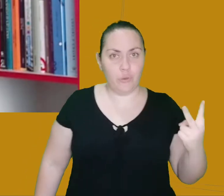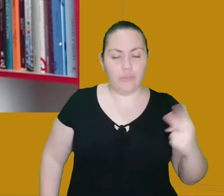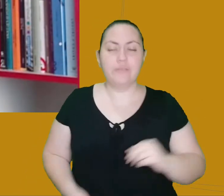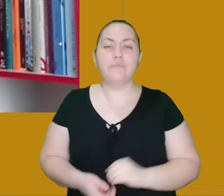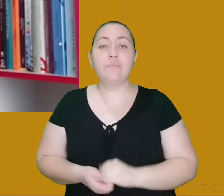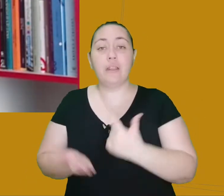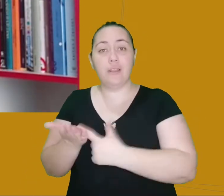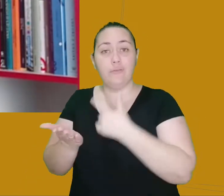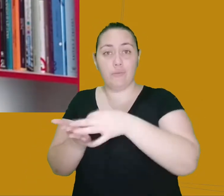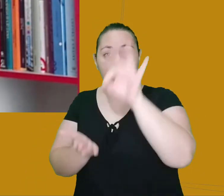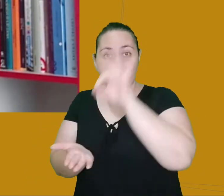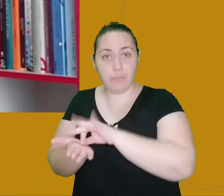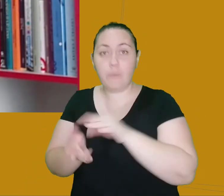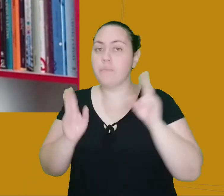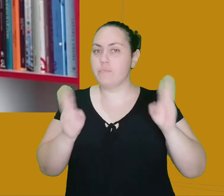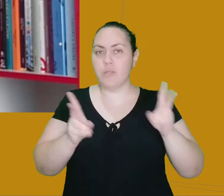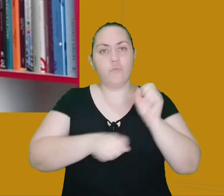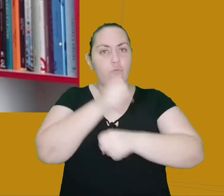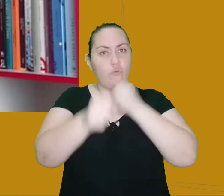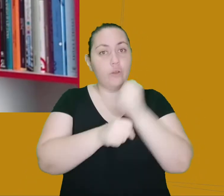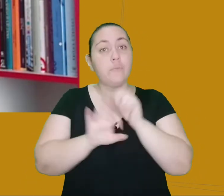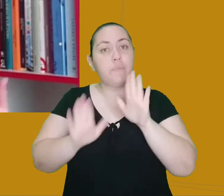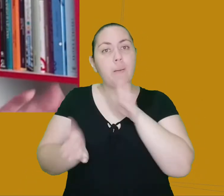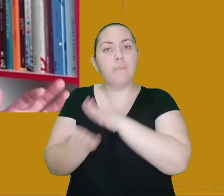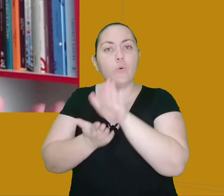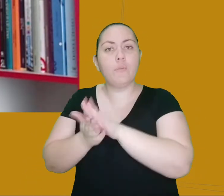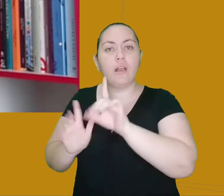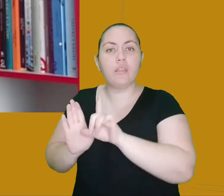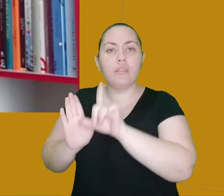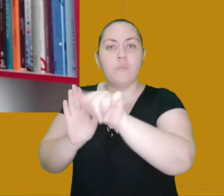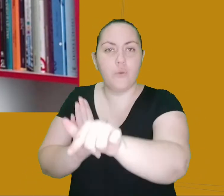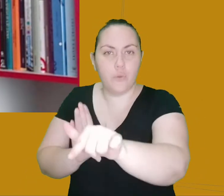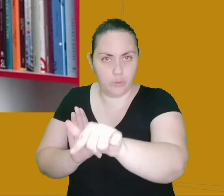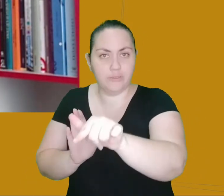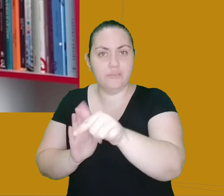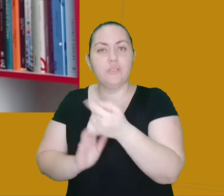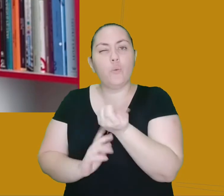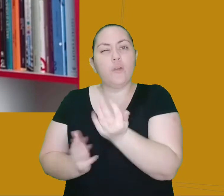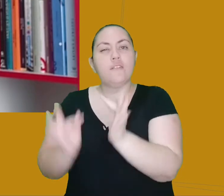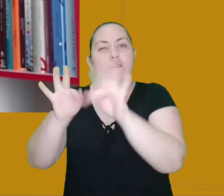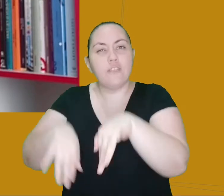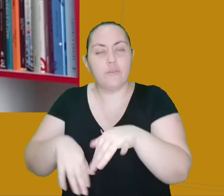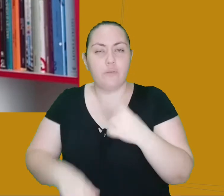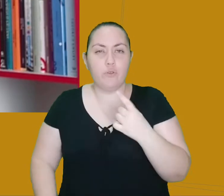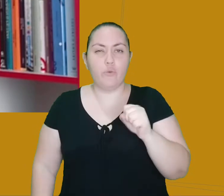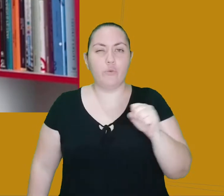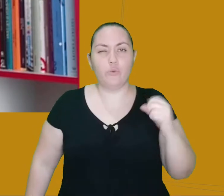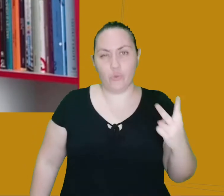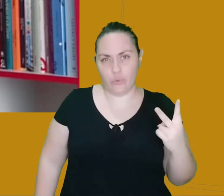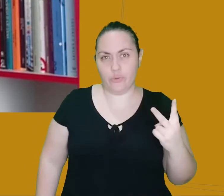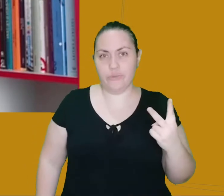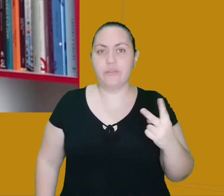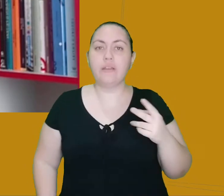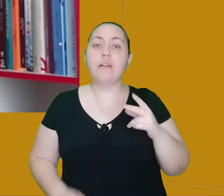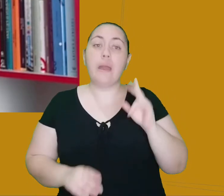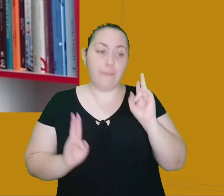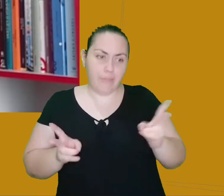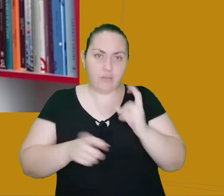o livro Papéis Avulsos também é do mesmo ano, só que foi publicado mais para o fim de 1882. Então, a versão do mesmo ano, mas saiu